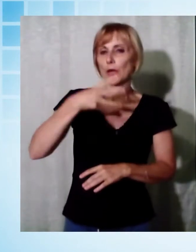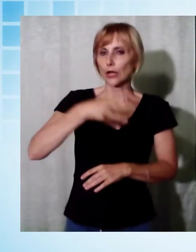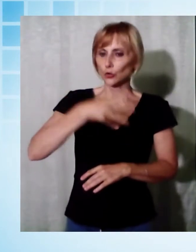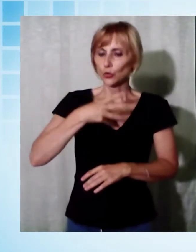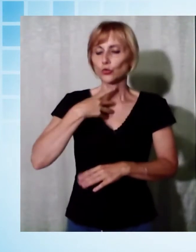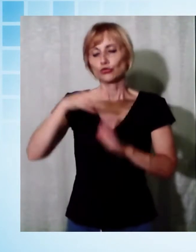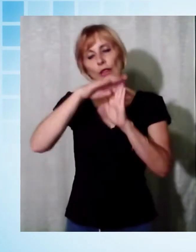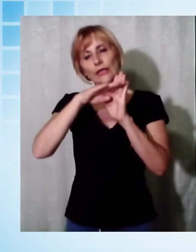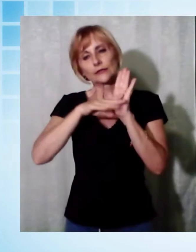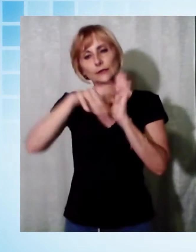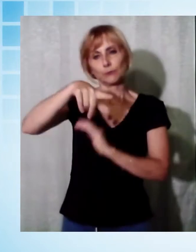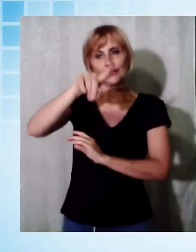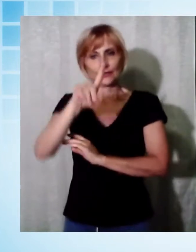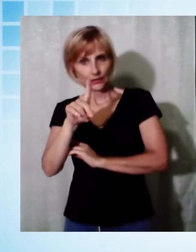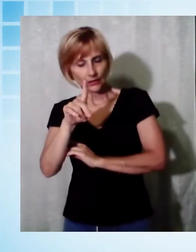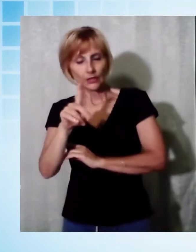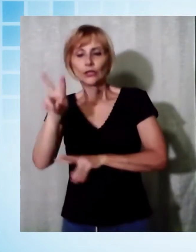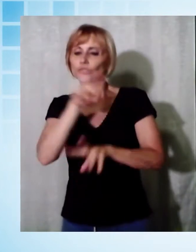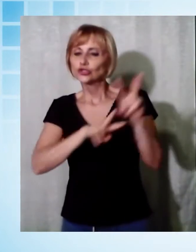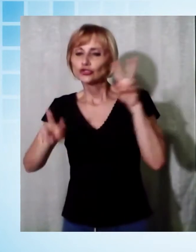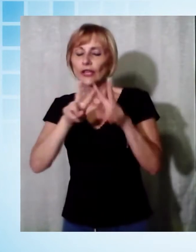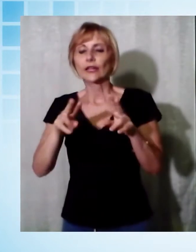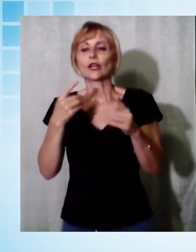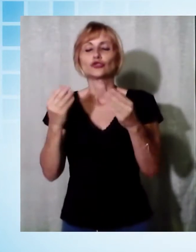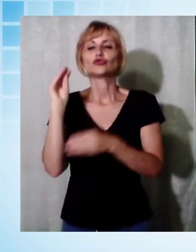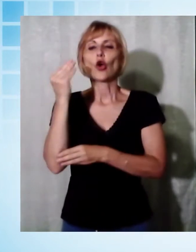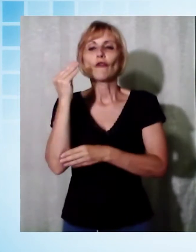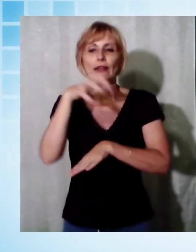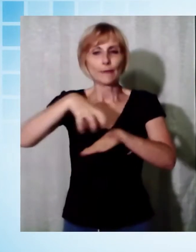Lucca potessero essere la casa di giovani amministratori capaci.